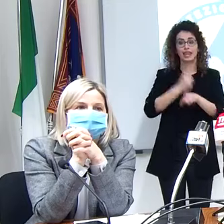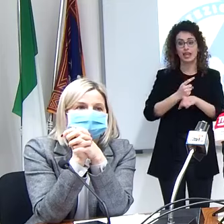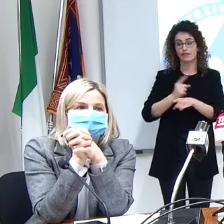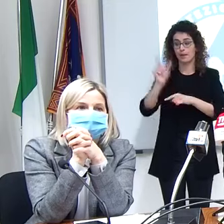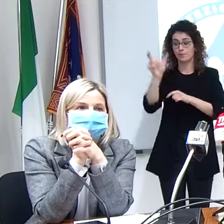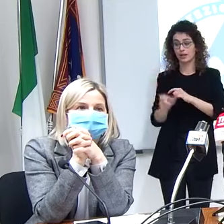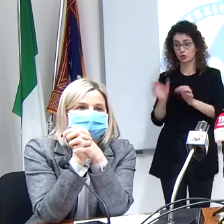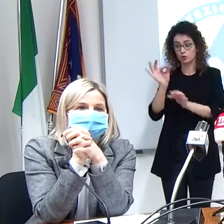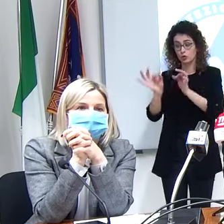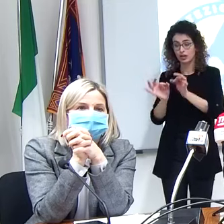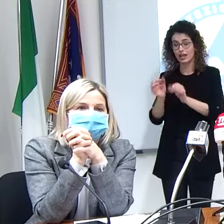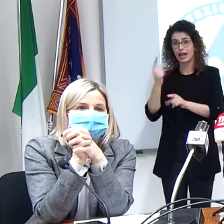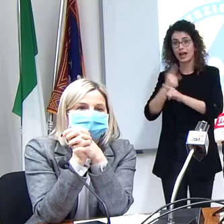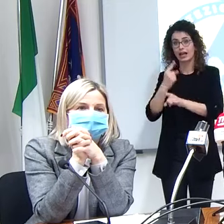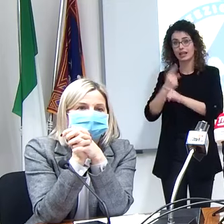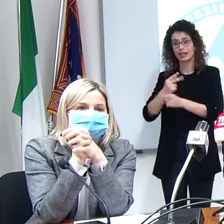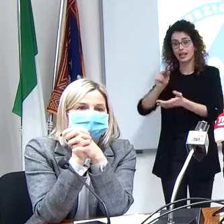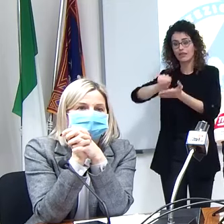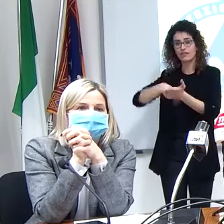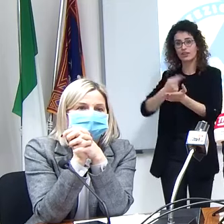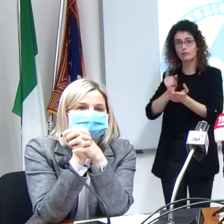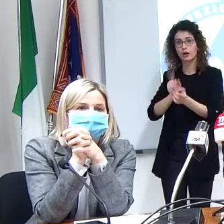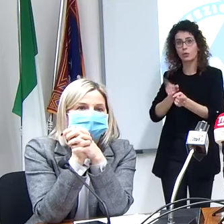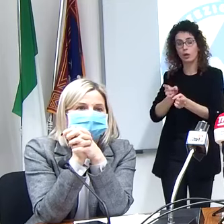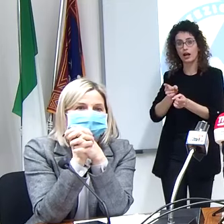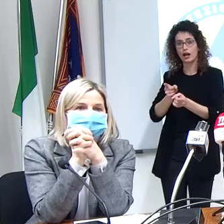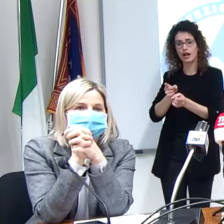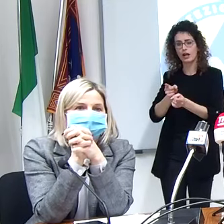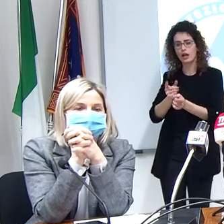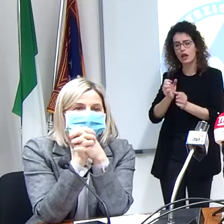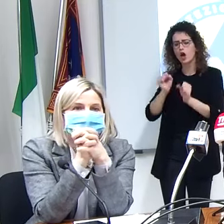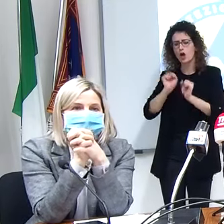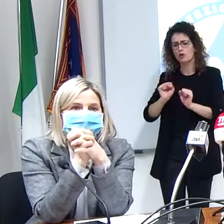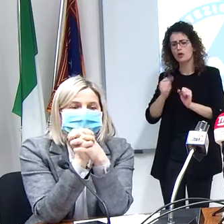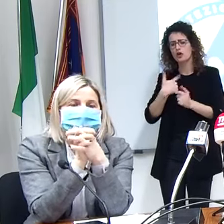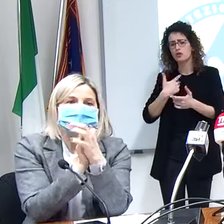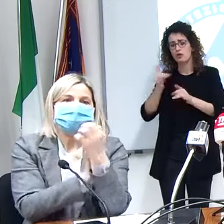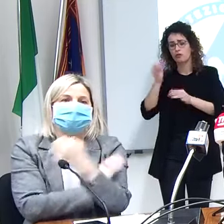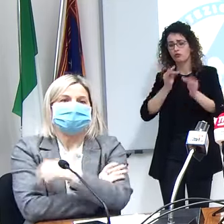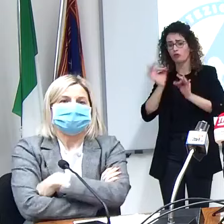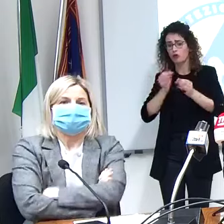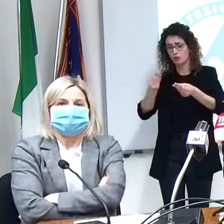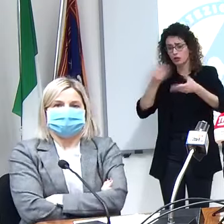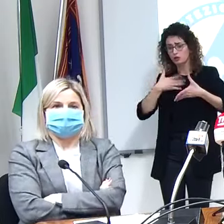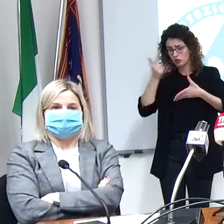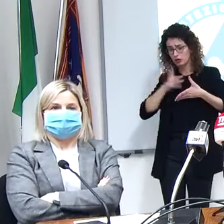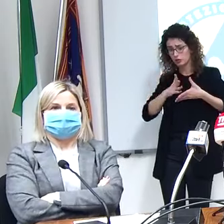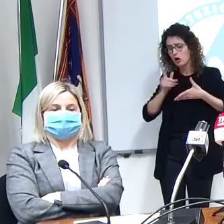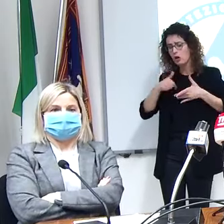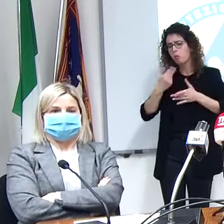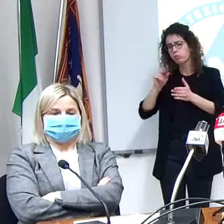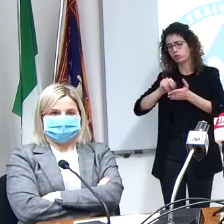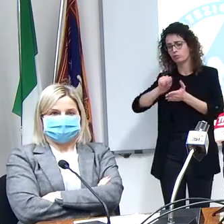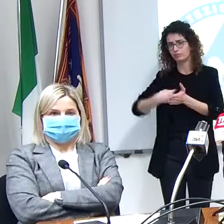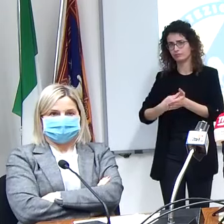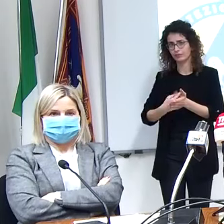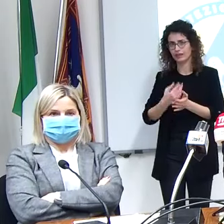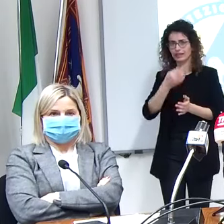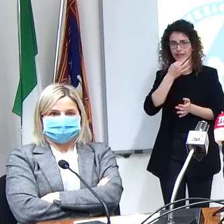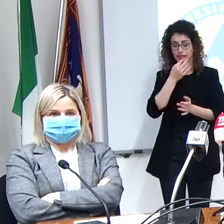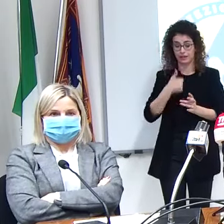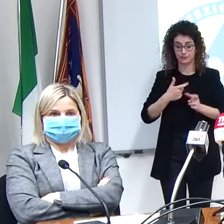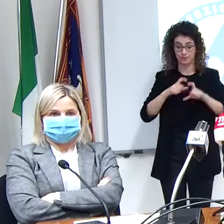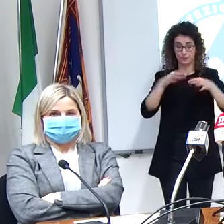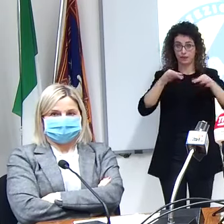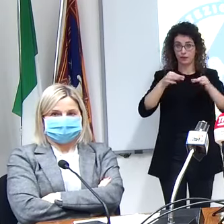paziente cioè deve deve informare il paziente che questa specifica indicazione non c